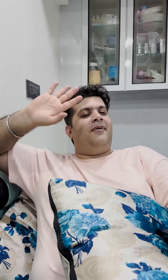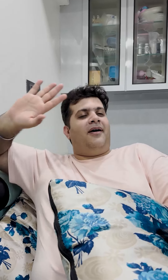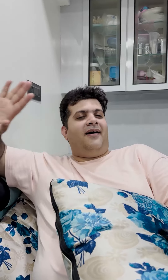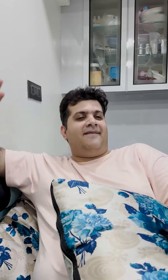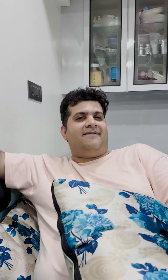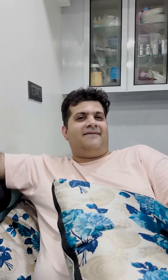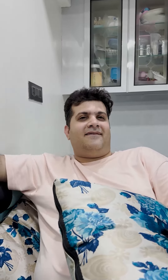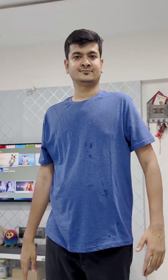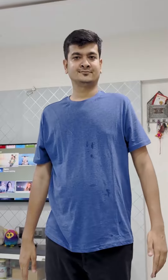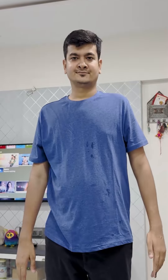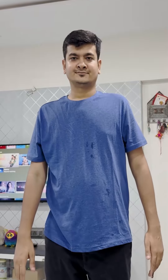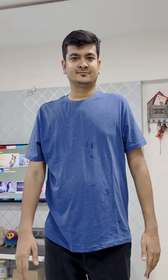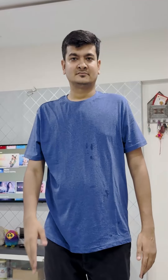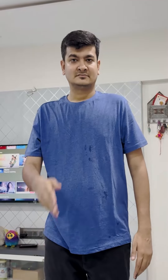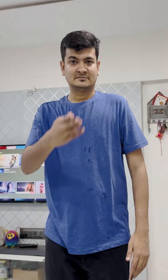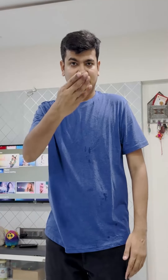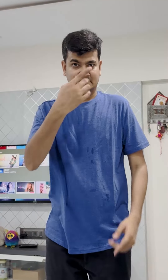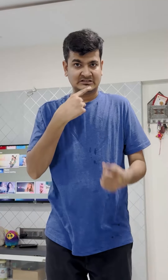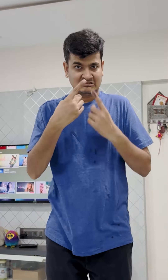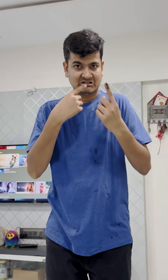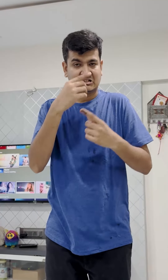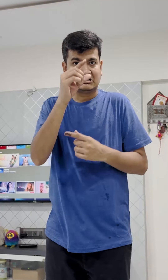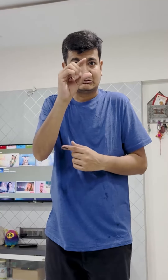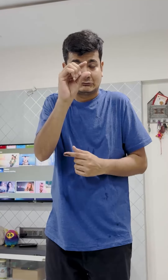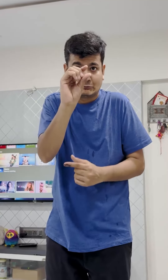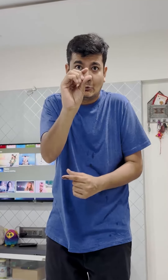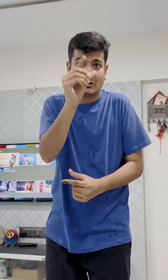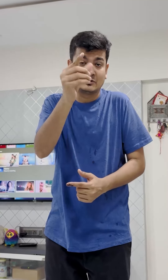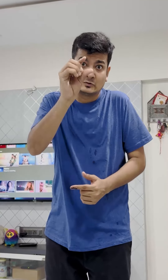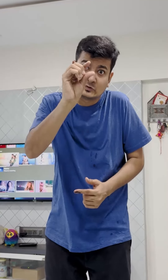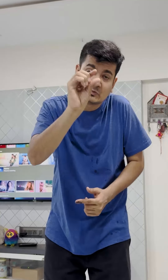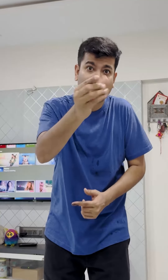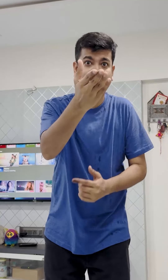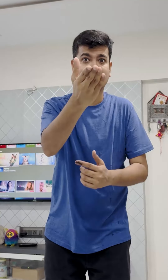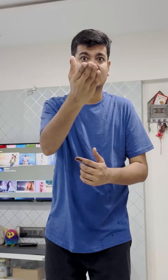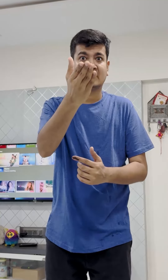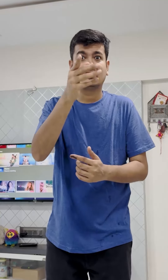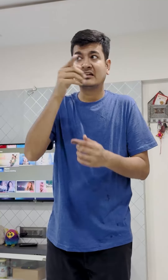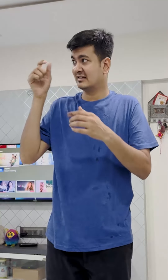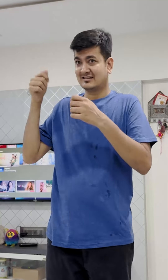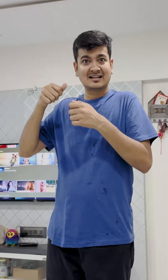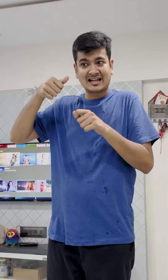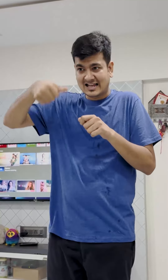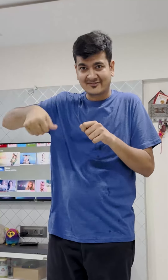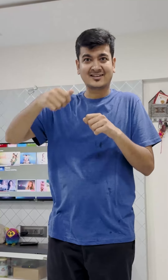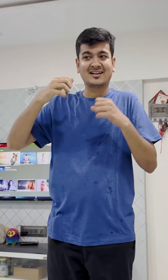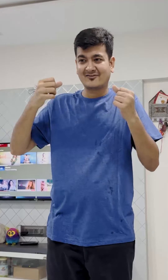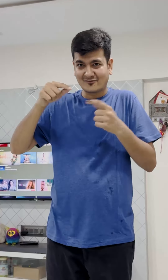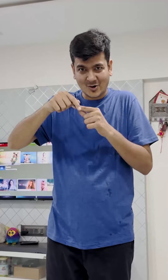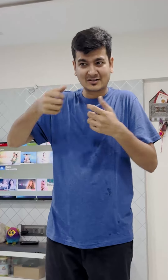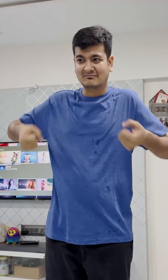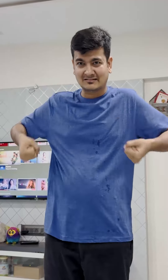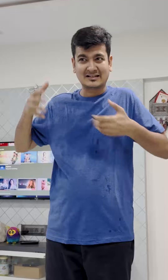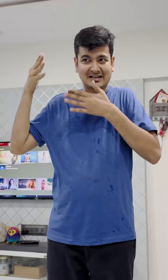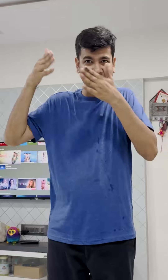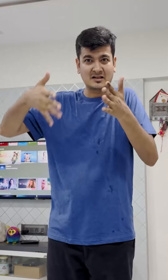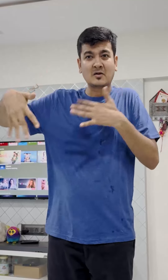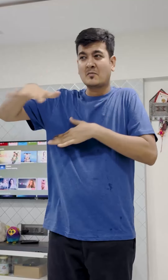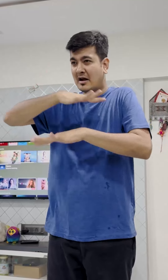और एसी में चिल करूँगा तेरी सोचना एक दम छोटी है छोटी election officers इतनी महनत करते voting